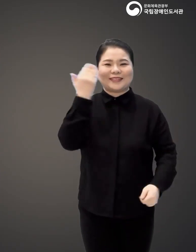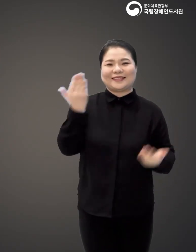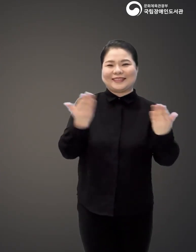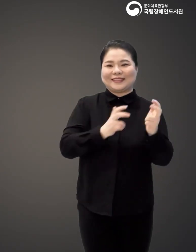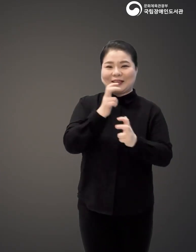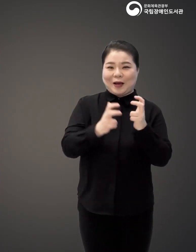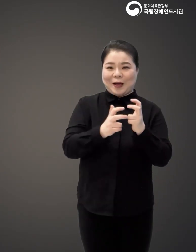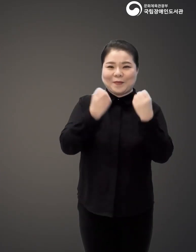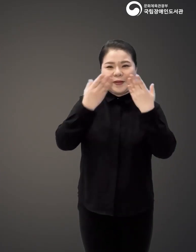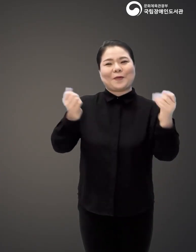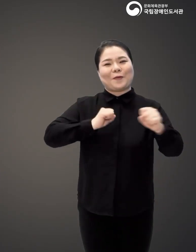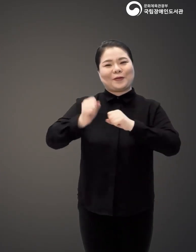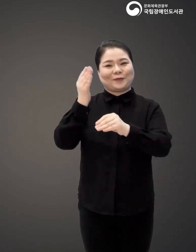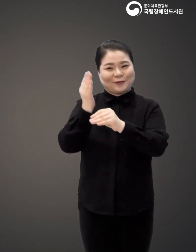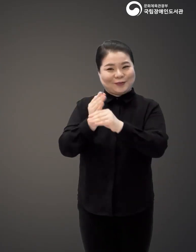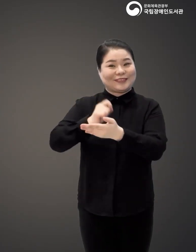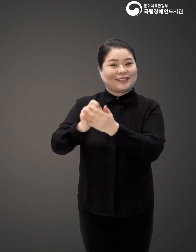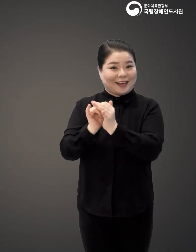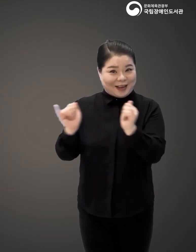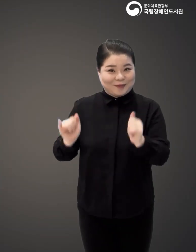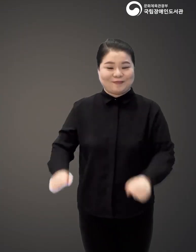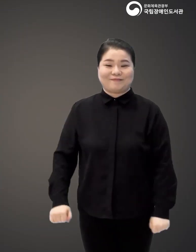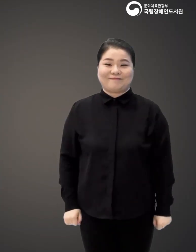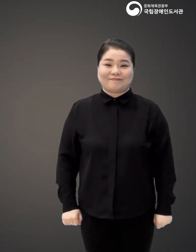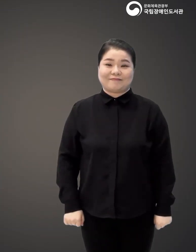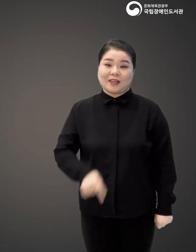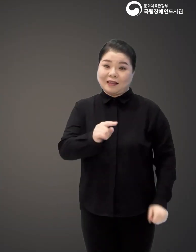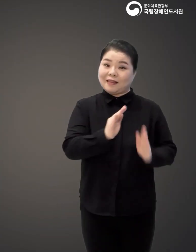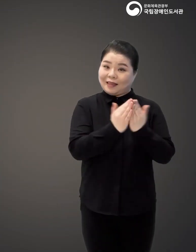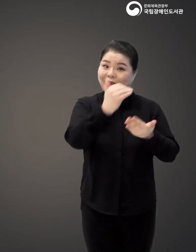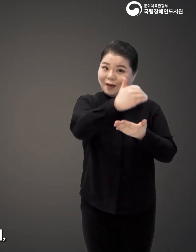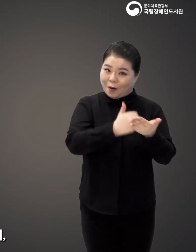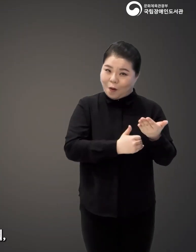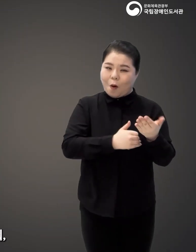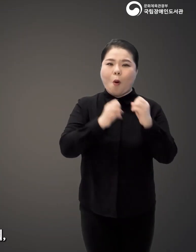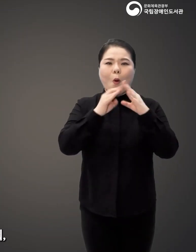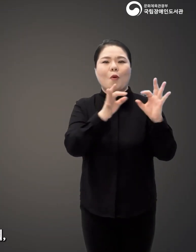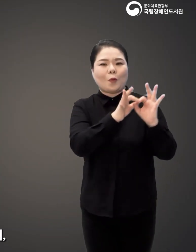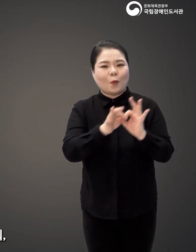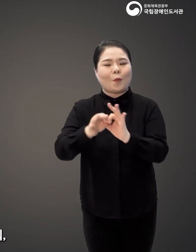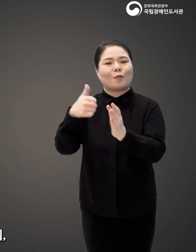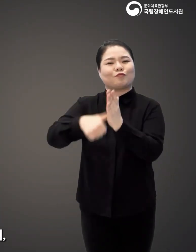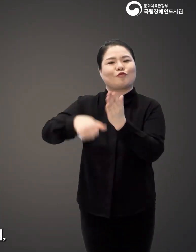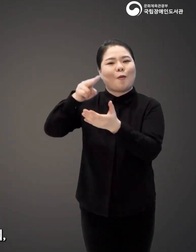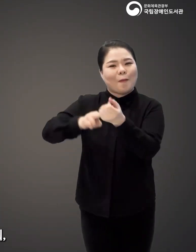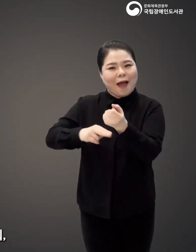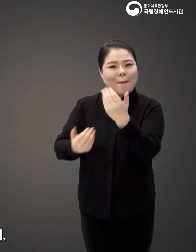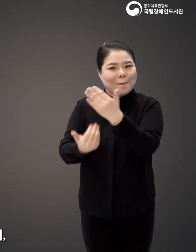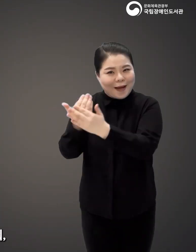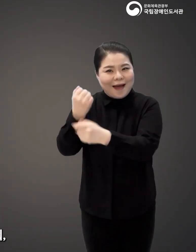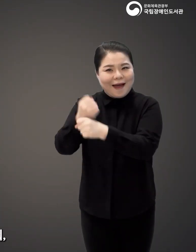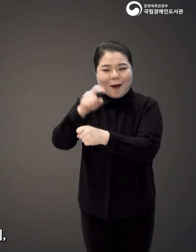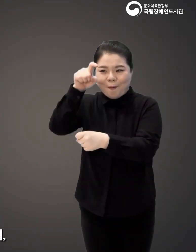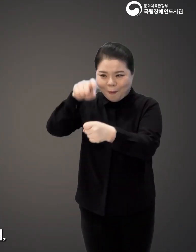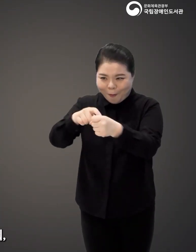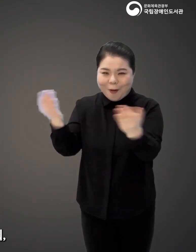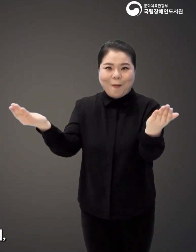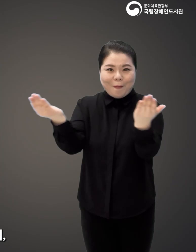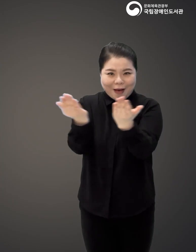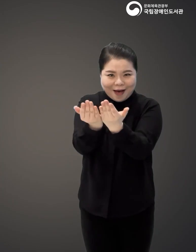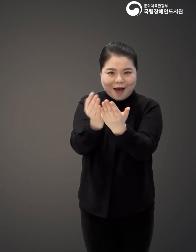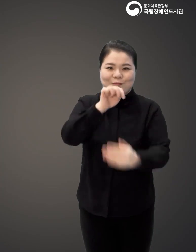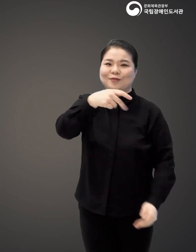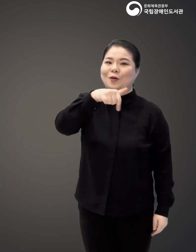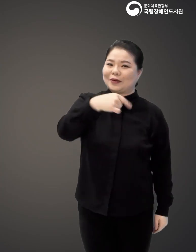변신한 김상종 작가 작가는 이 책을 통해 홍보를 통해 매출을 발생시킨다는 하나의 목표에